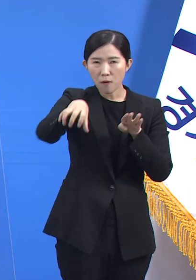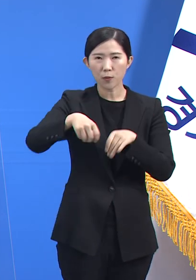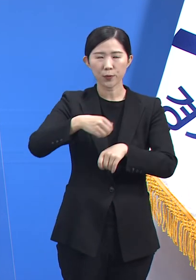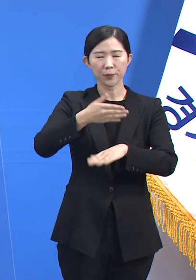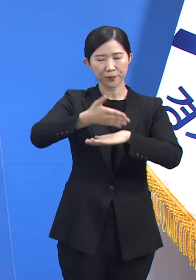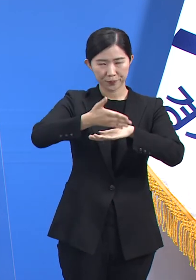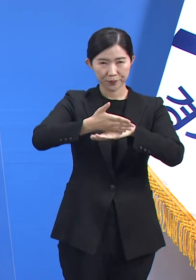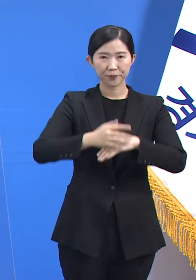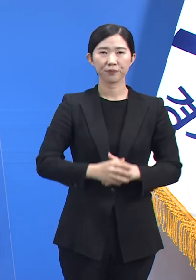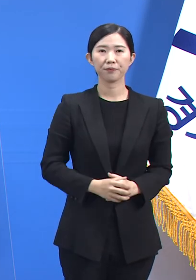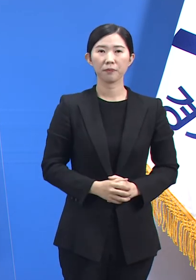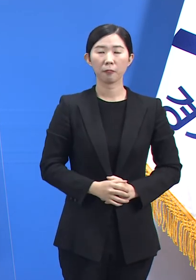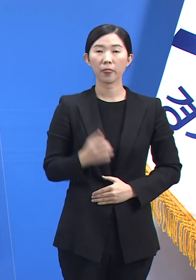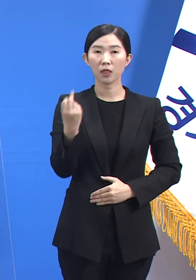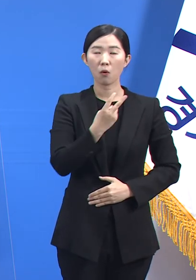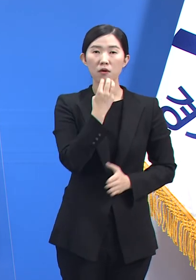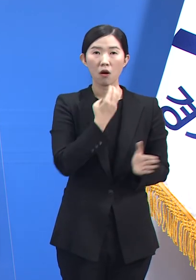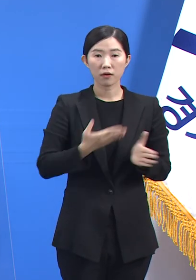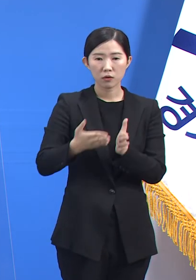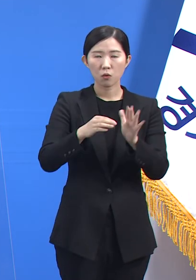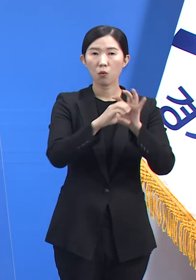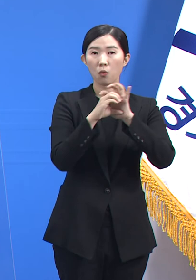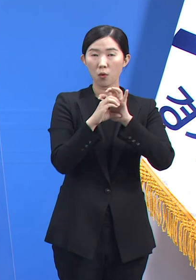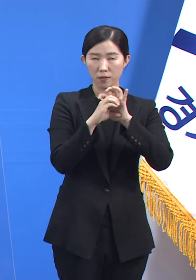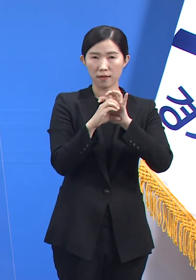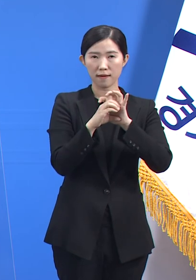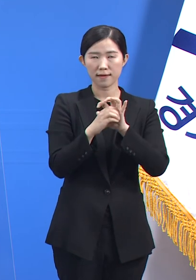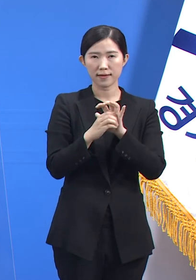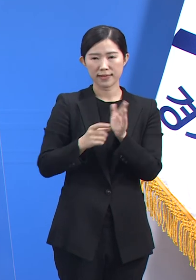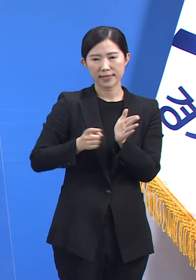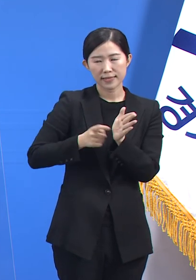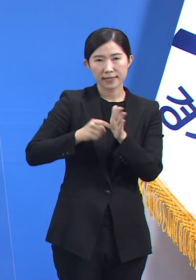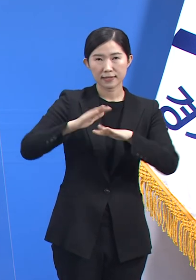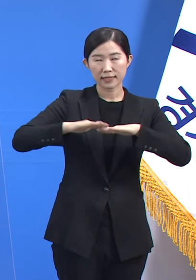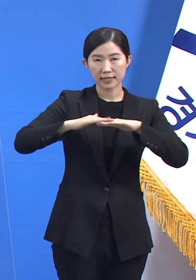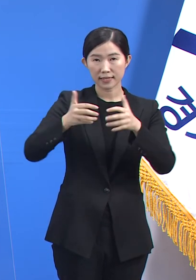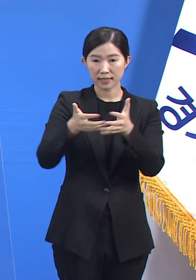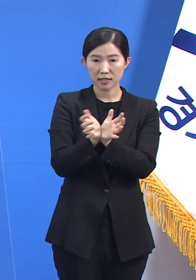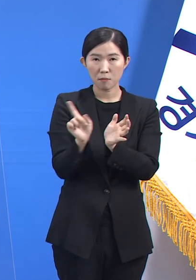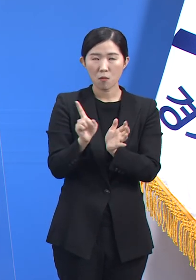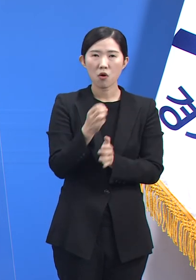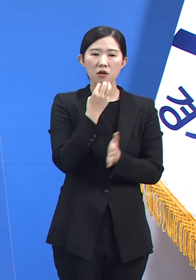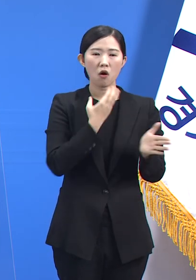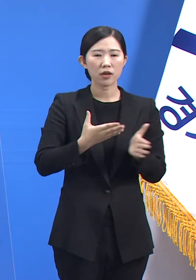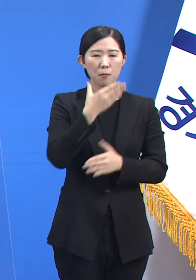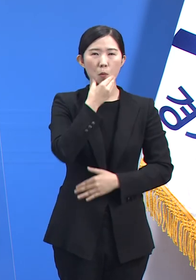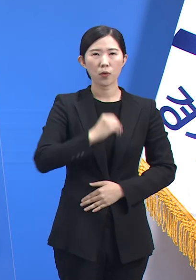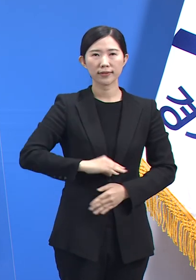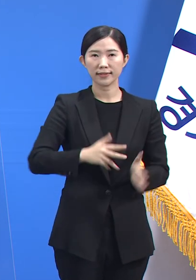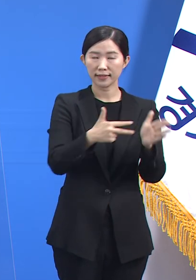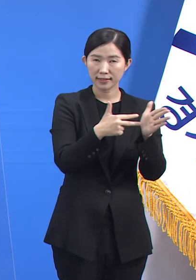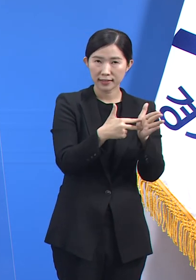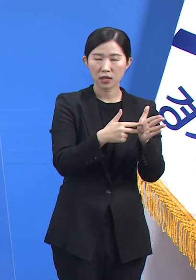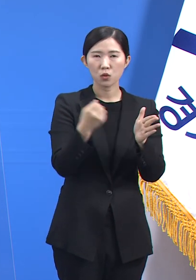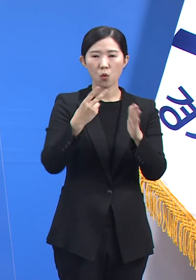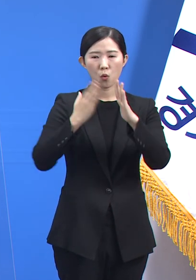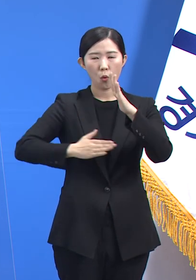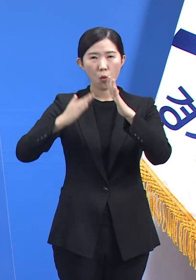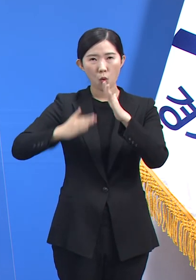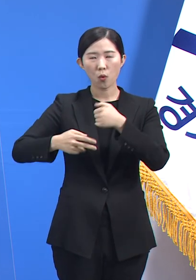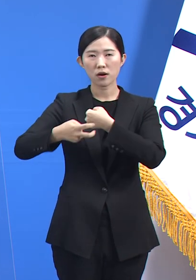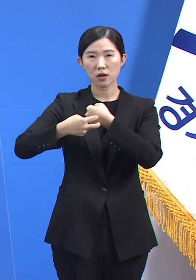또한 경기도 코로나19 긴급대응단은 경기복지재단, 경기도공공보건의료지원단 등과